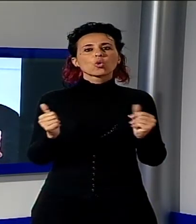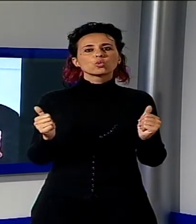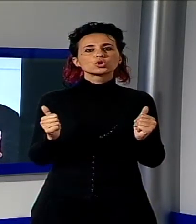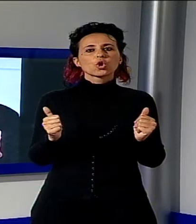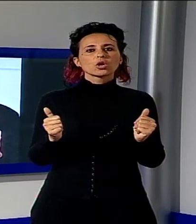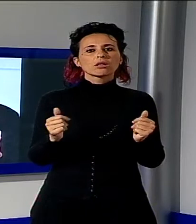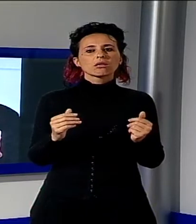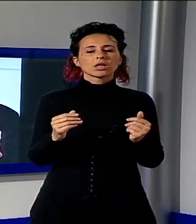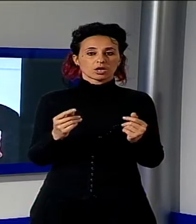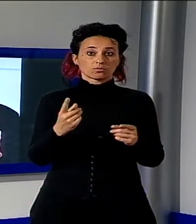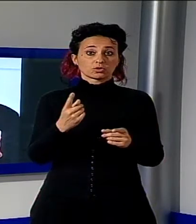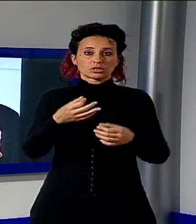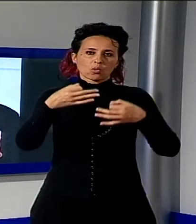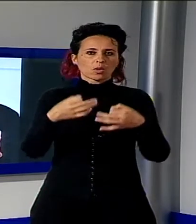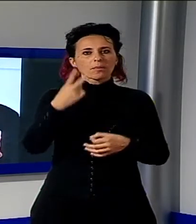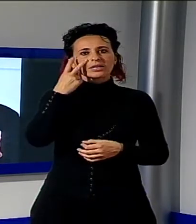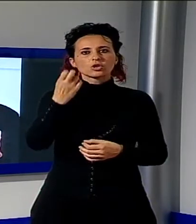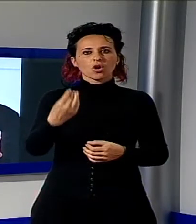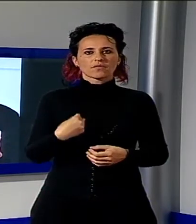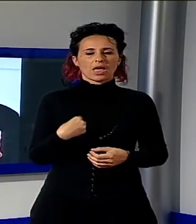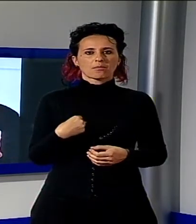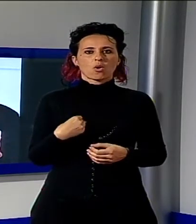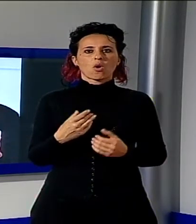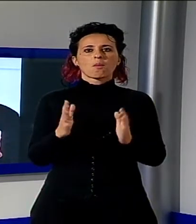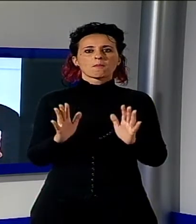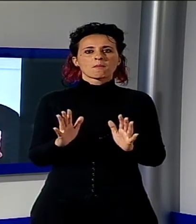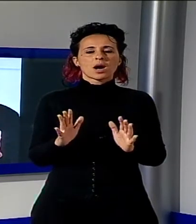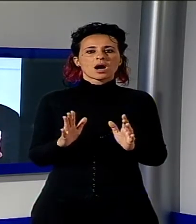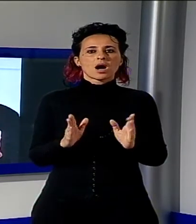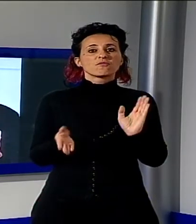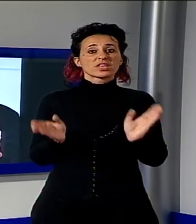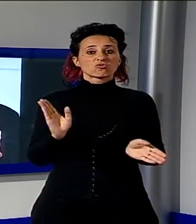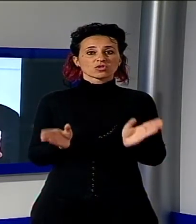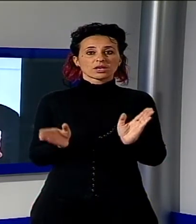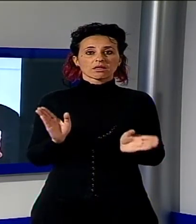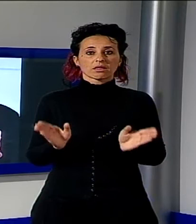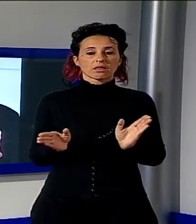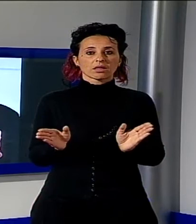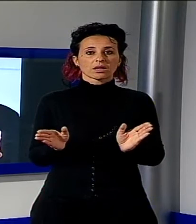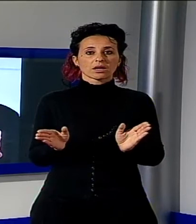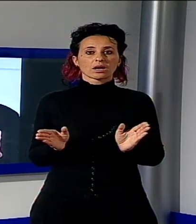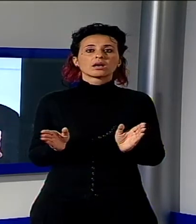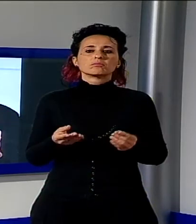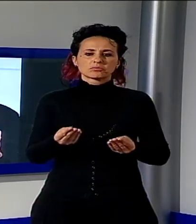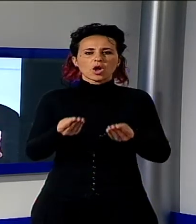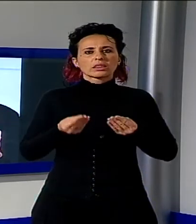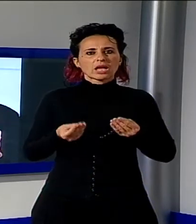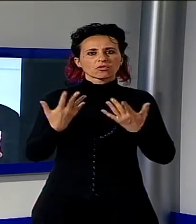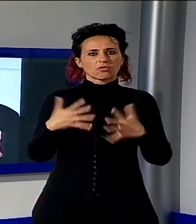dai vigili urbani che evidentemente nel darci queste indicazioni ci sono attenuti